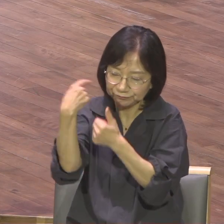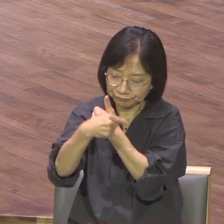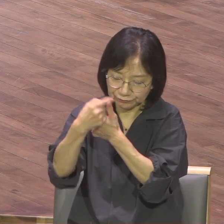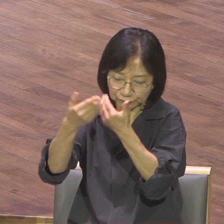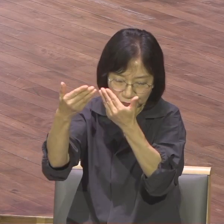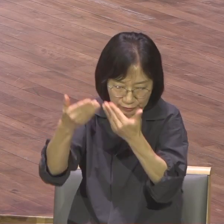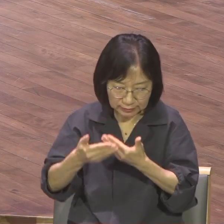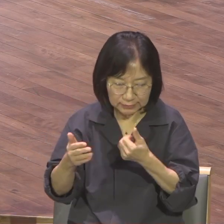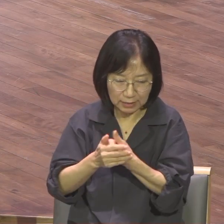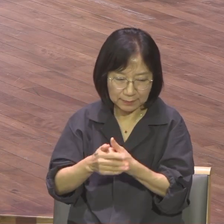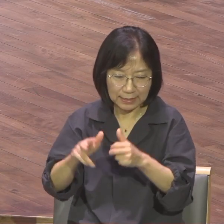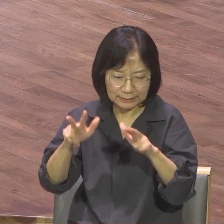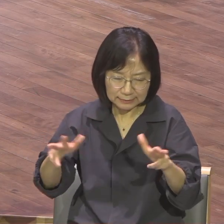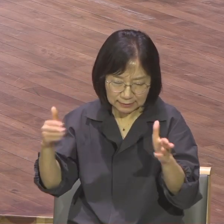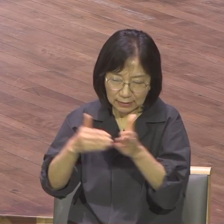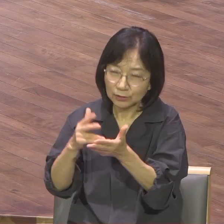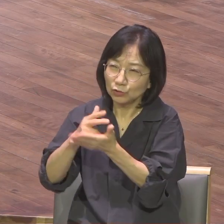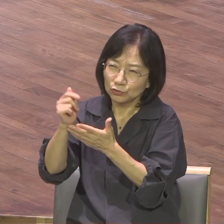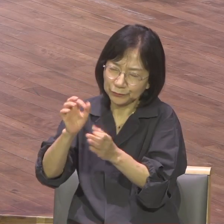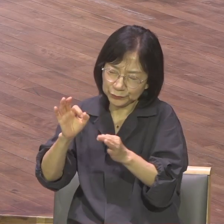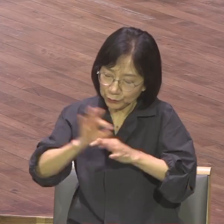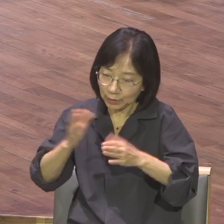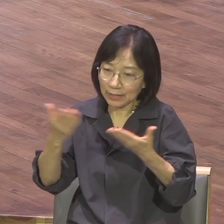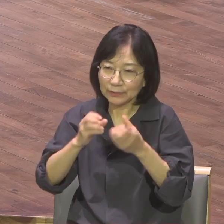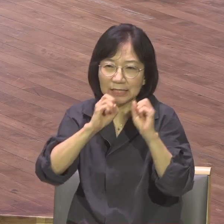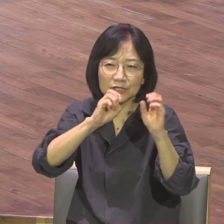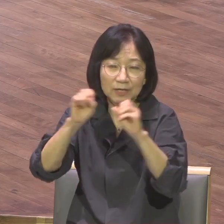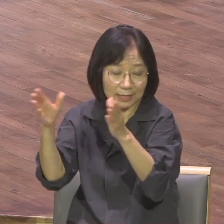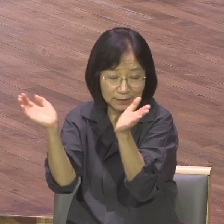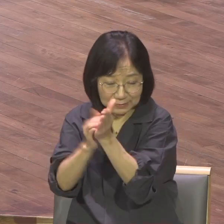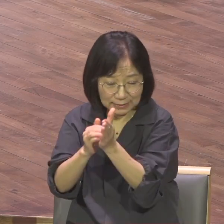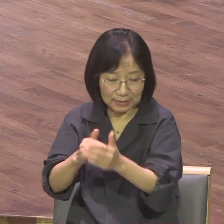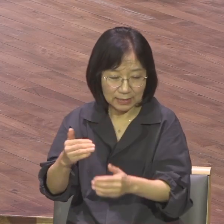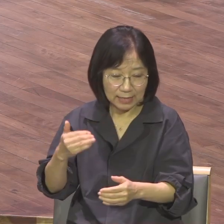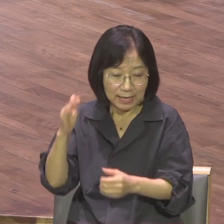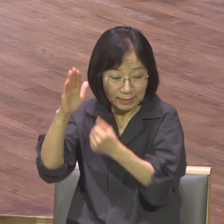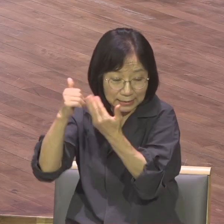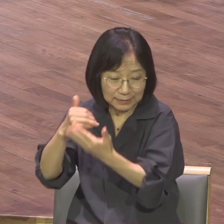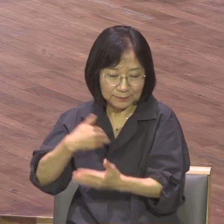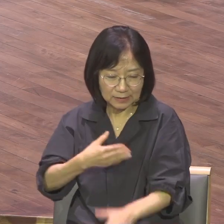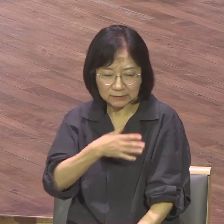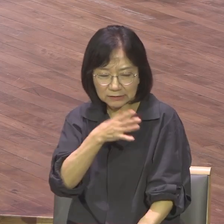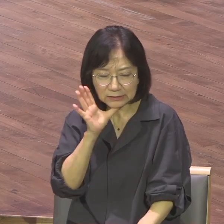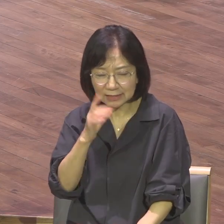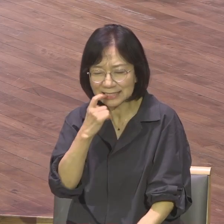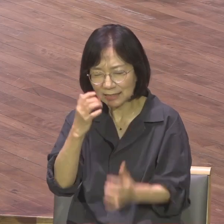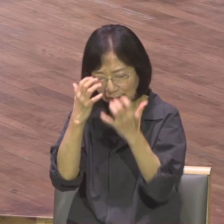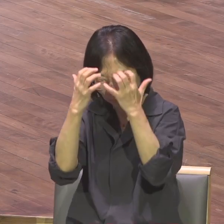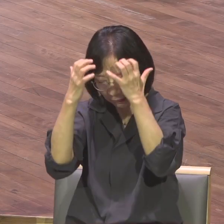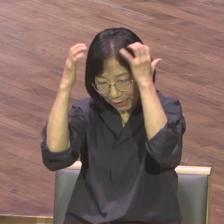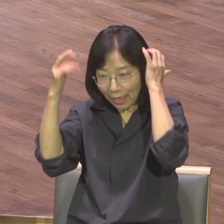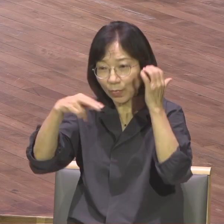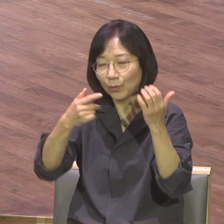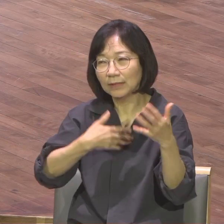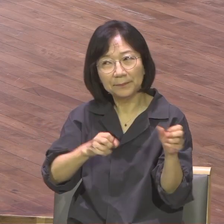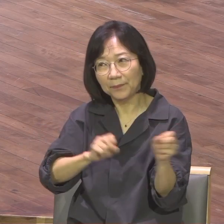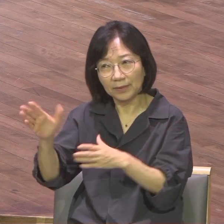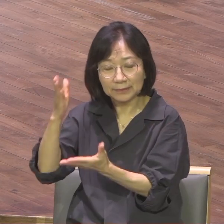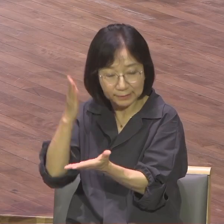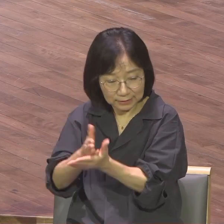기이한 일들을 전하였나이다 하나님이여 내가 늘어 백발이 될 때에도 나를 버리지 마시며 내가 주의의 힘을 후대에게